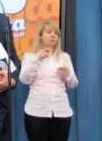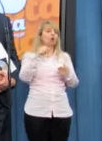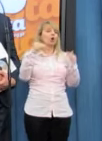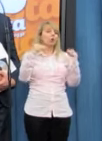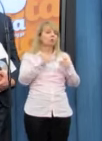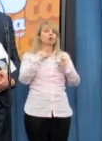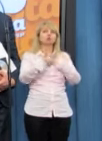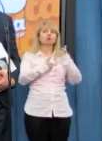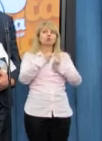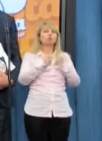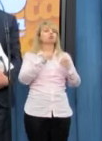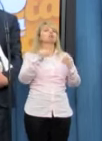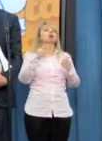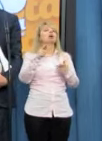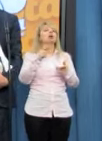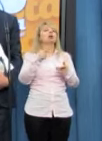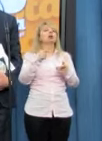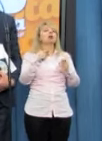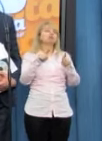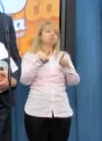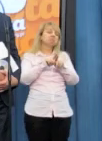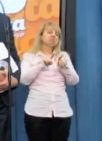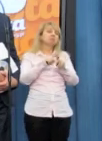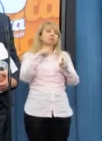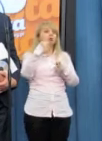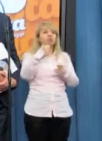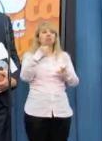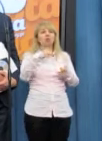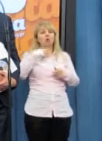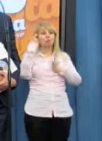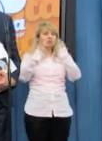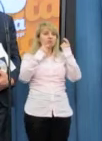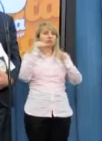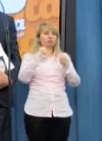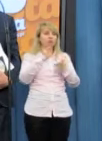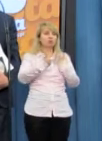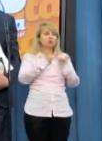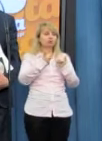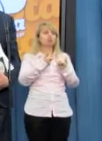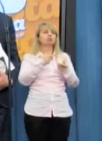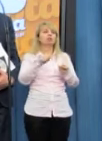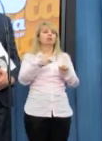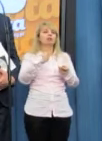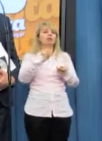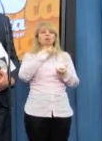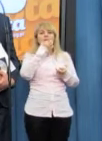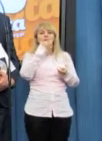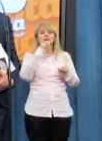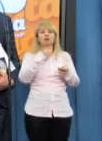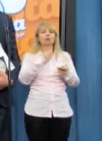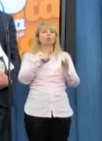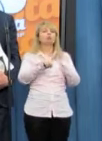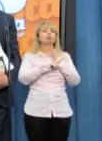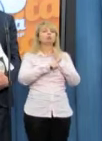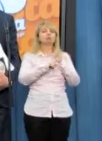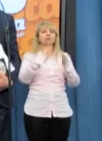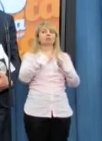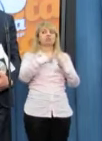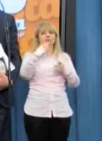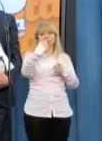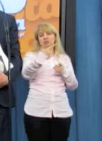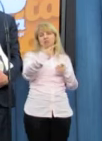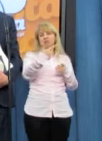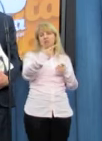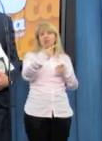odbyć, nie musi, ale może się odbyć w tej sprawie tylko jedno głosowanie nad poprawką numer 32. W tej